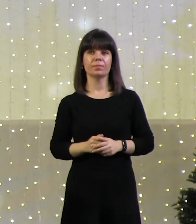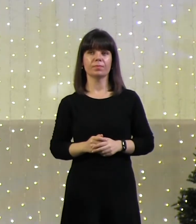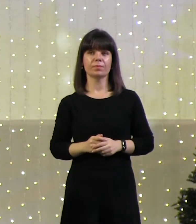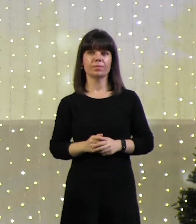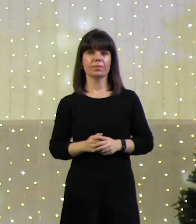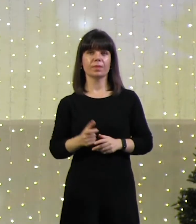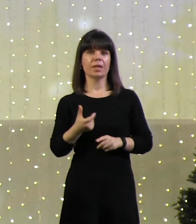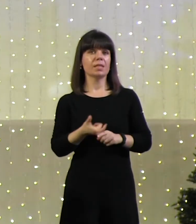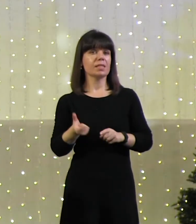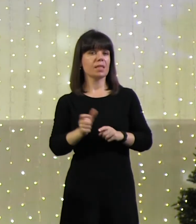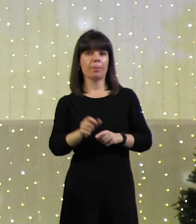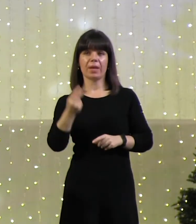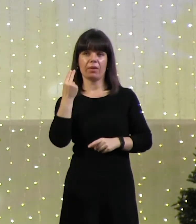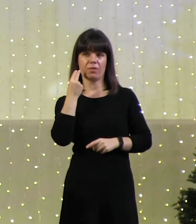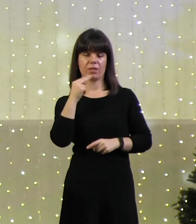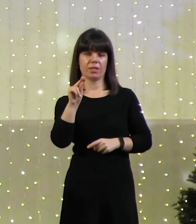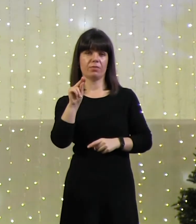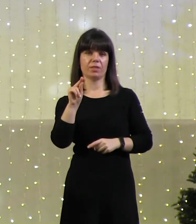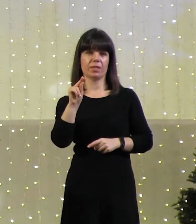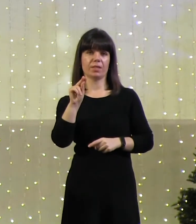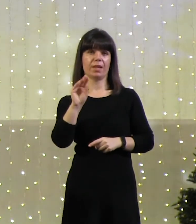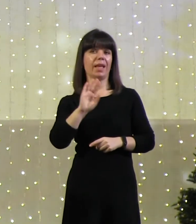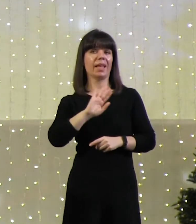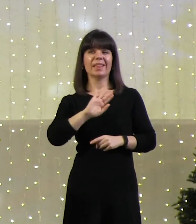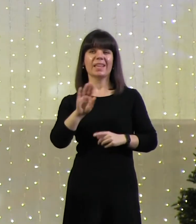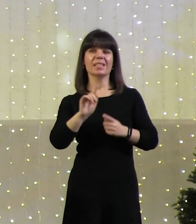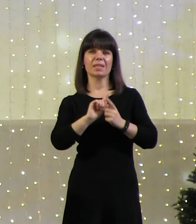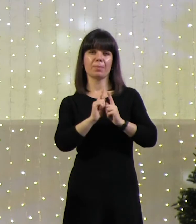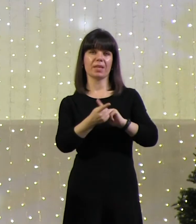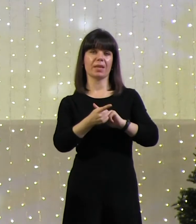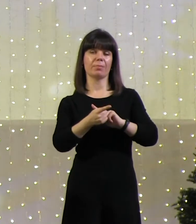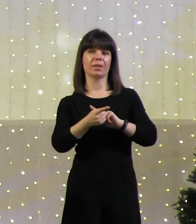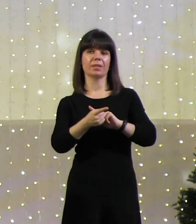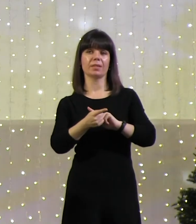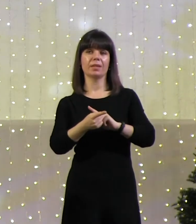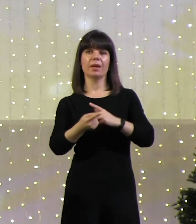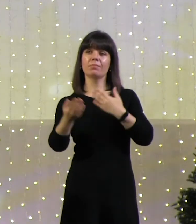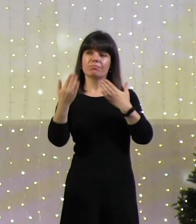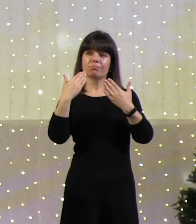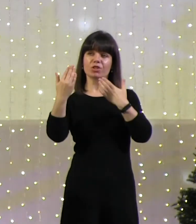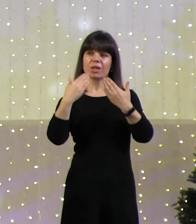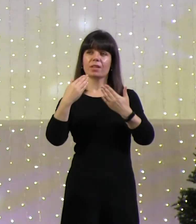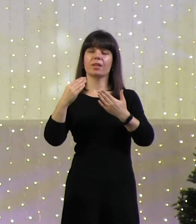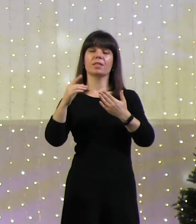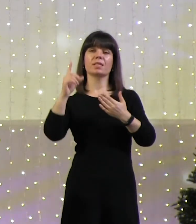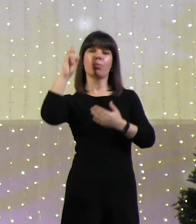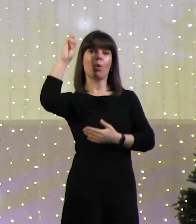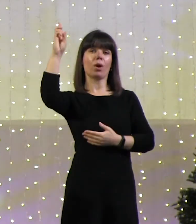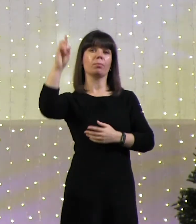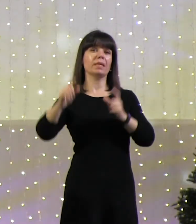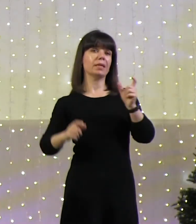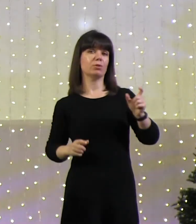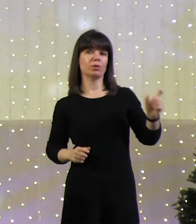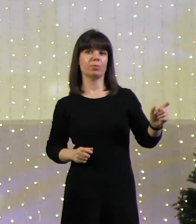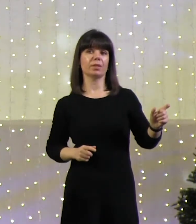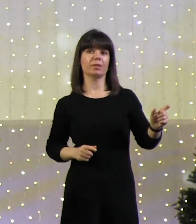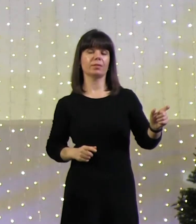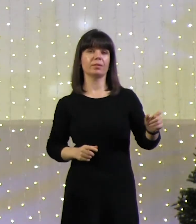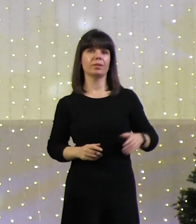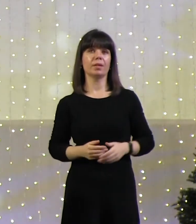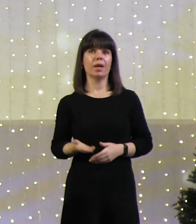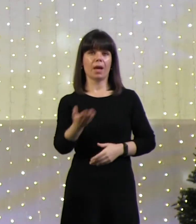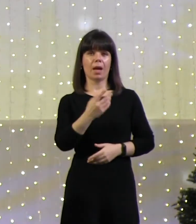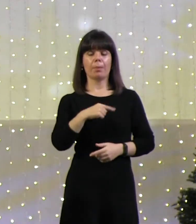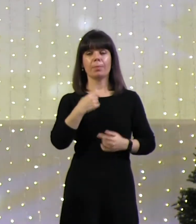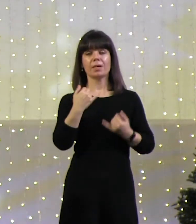самые эффективные, незаменимые средства коммуникации с Богом и людьми. Слово. Мы сейчас не о